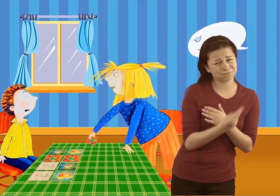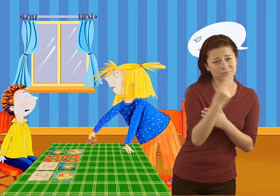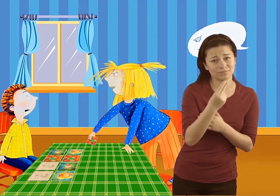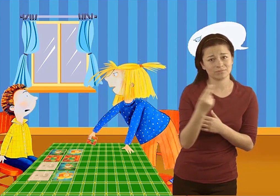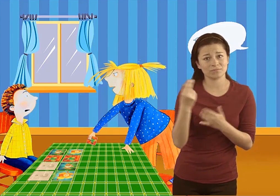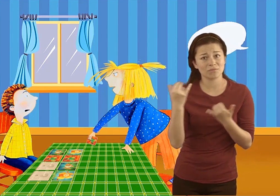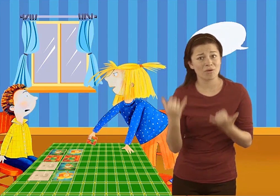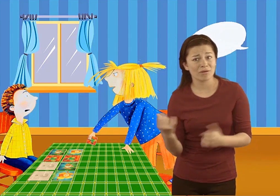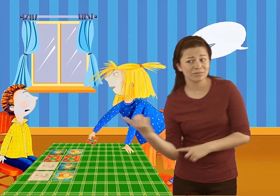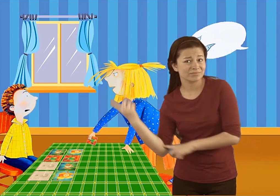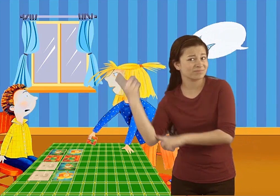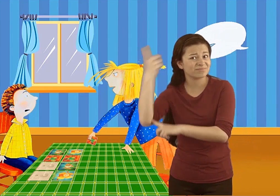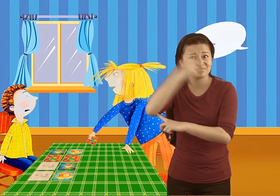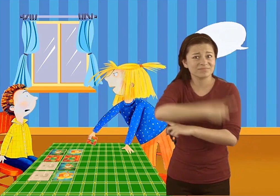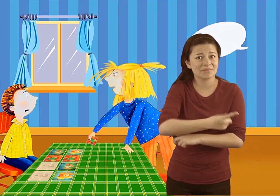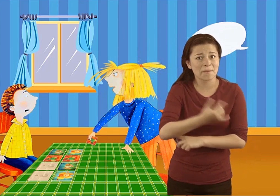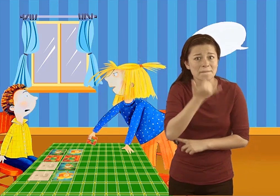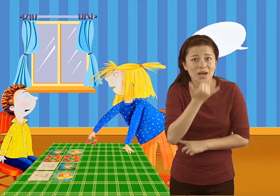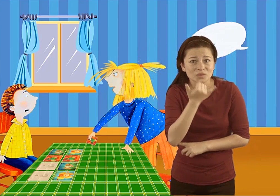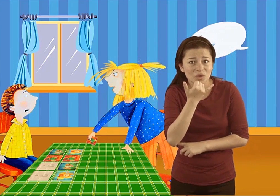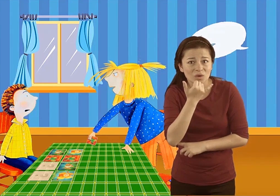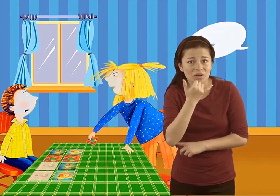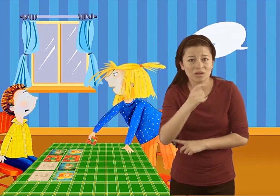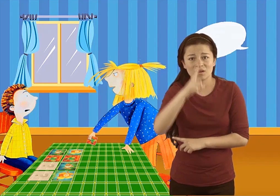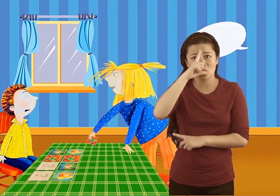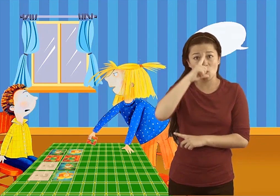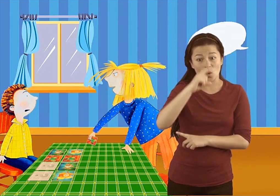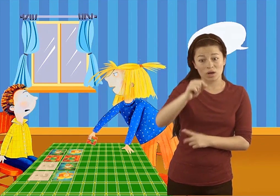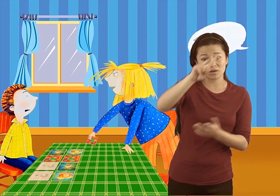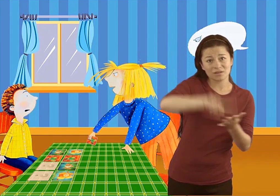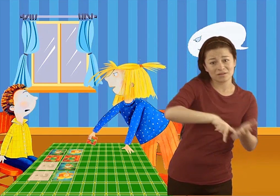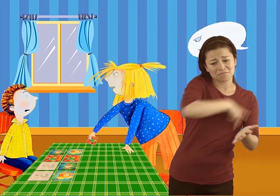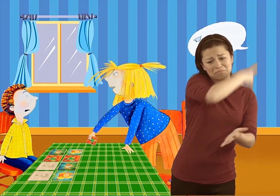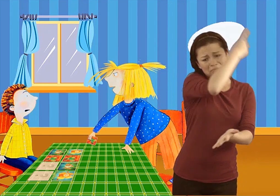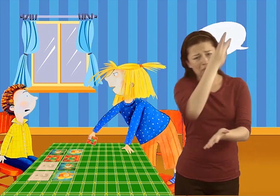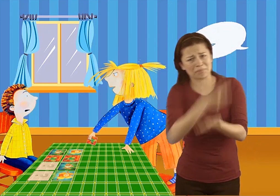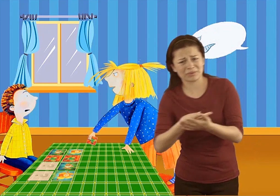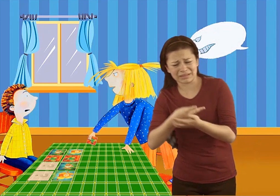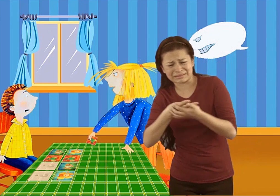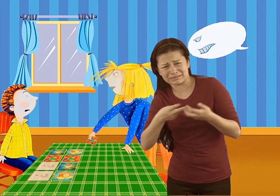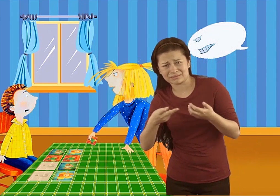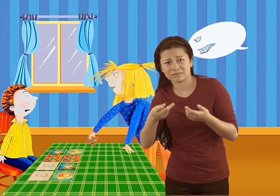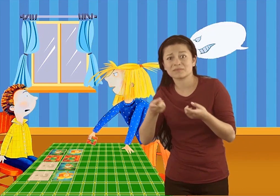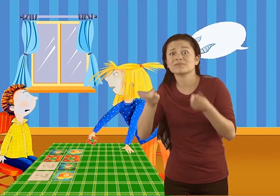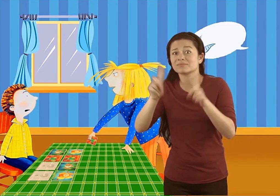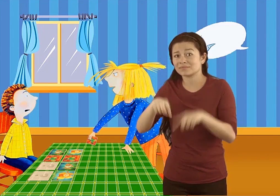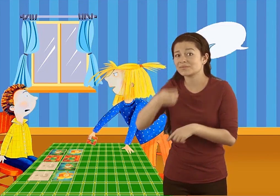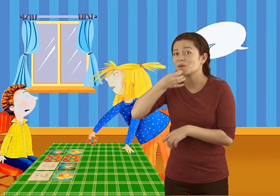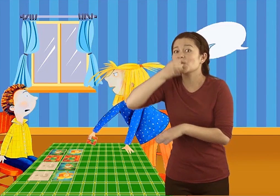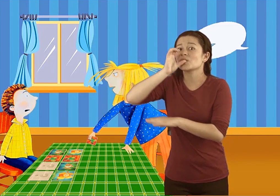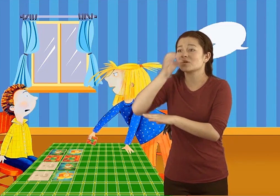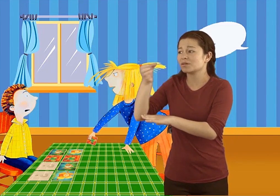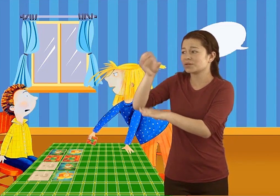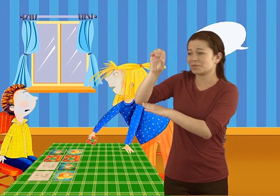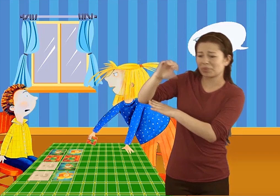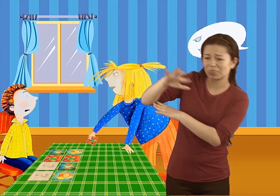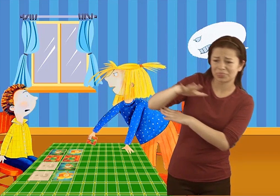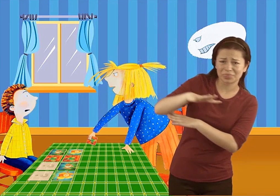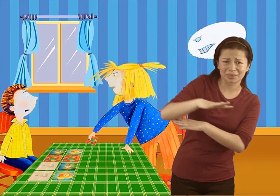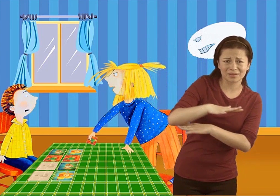Hoy ha pasado algo. Laura se raspó la rodilla, volcó un vaso de jugo y no le dieron el